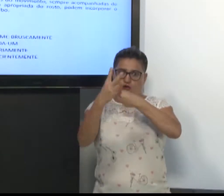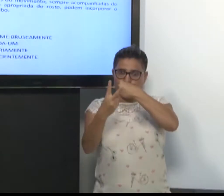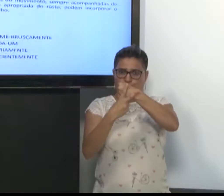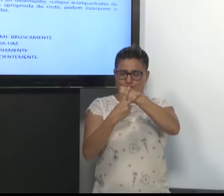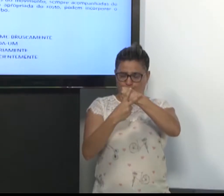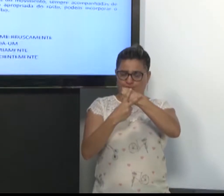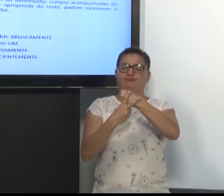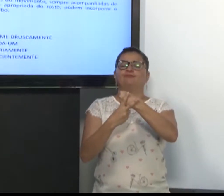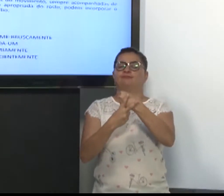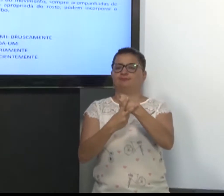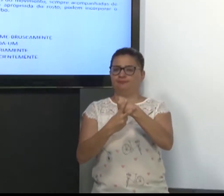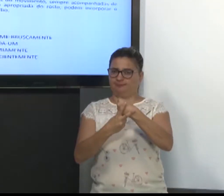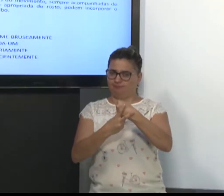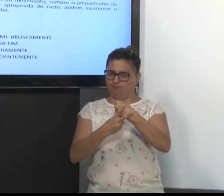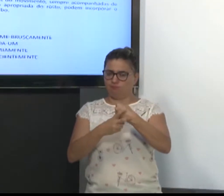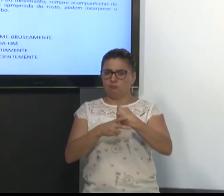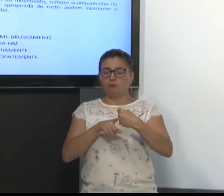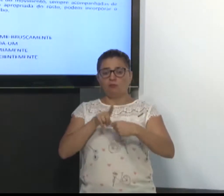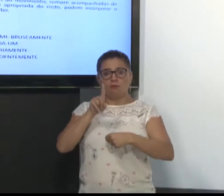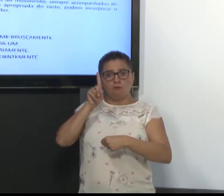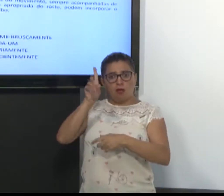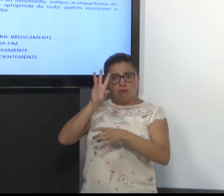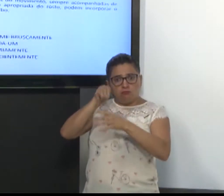Tem também incorporação do advérbio.